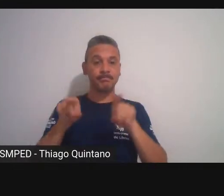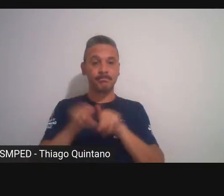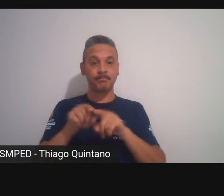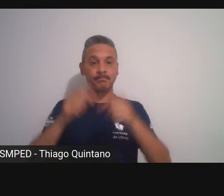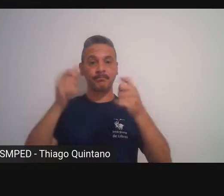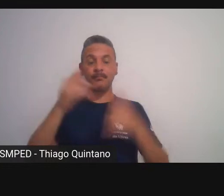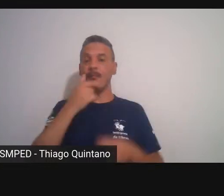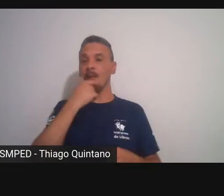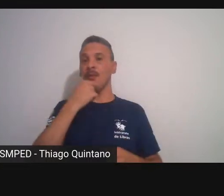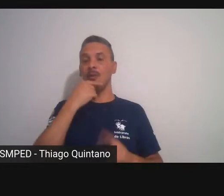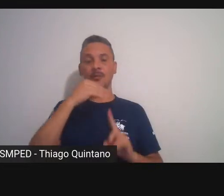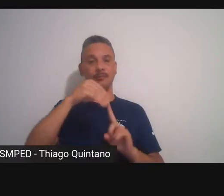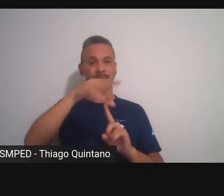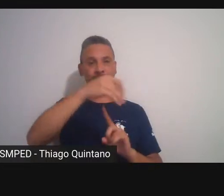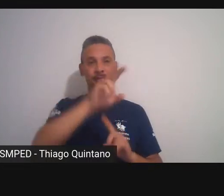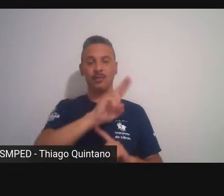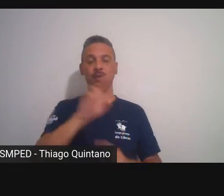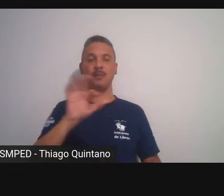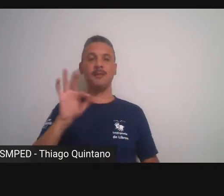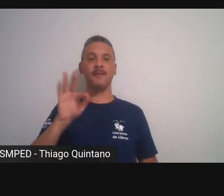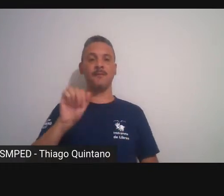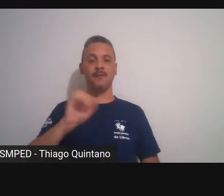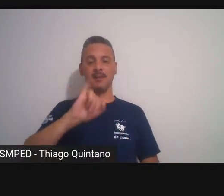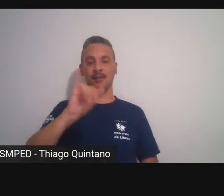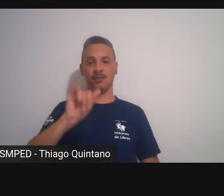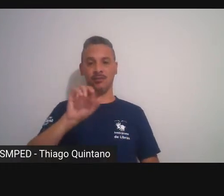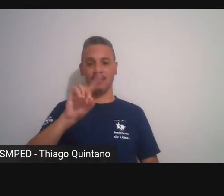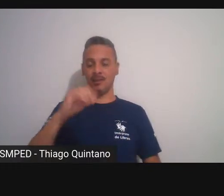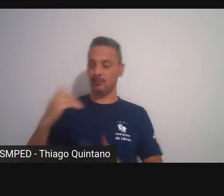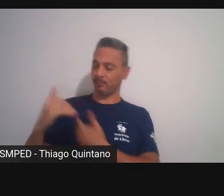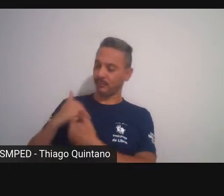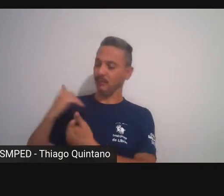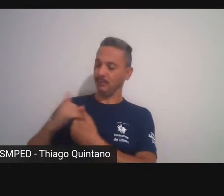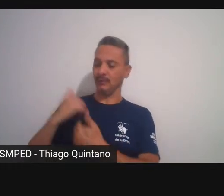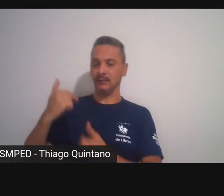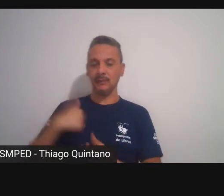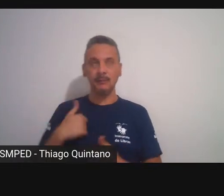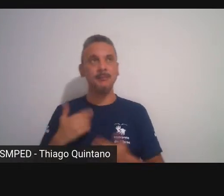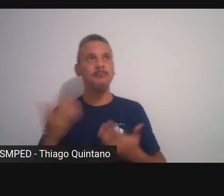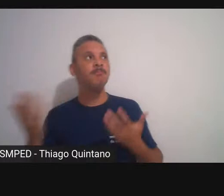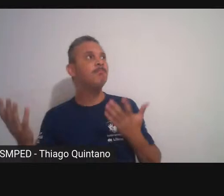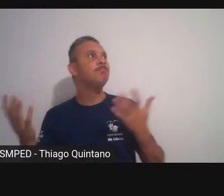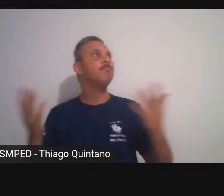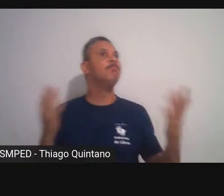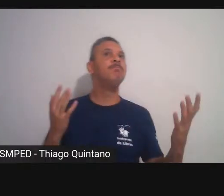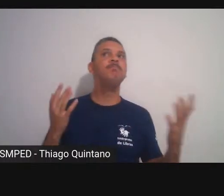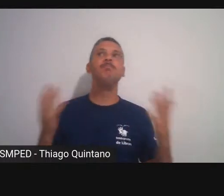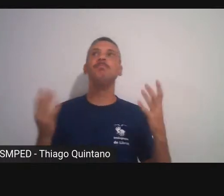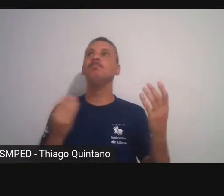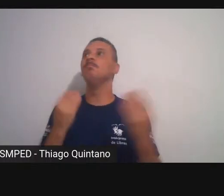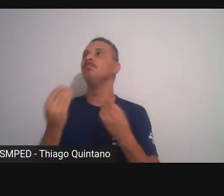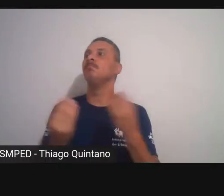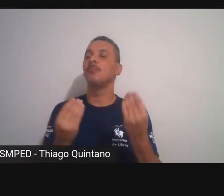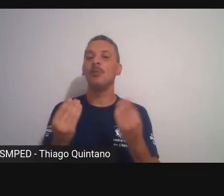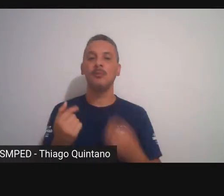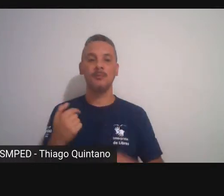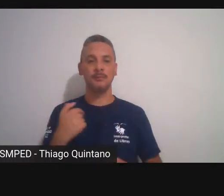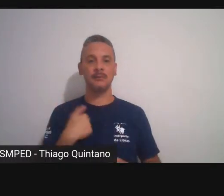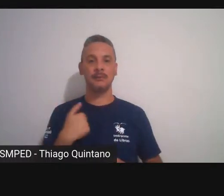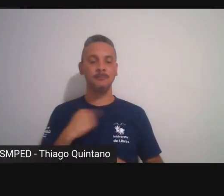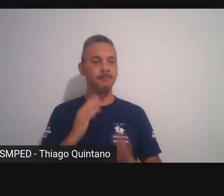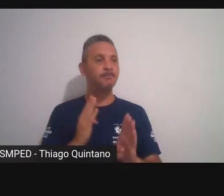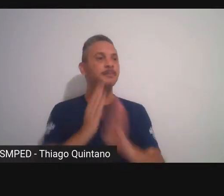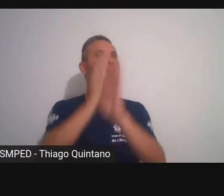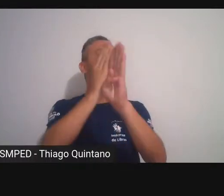Fajardo grande orientador eu estava quase perdidão assim eu descobri um